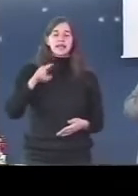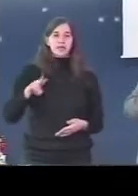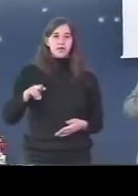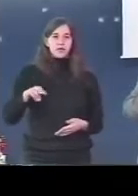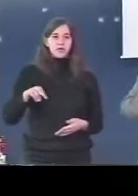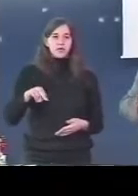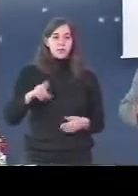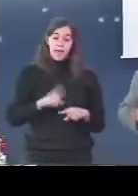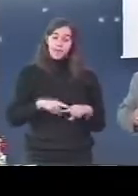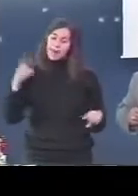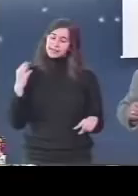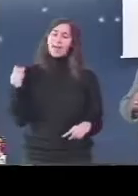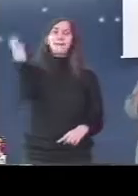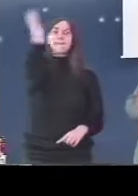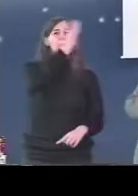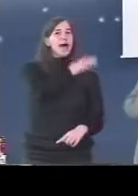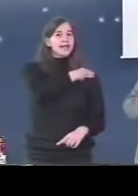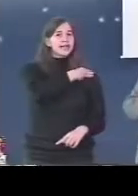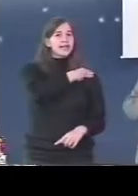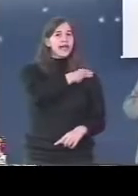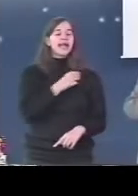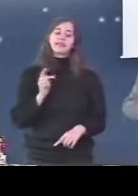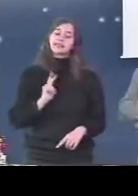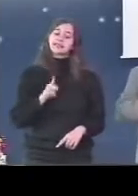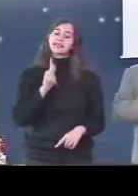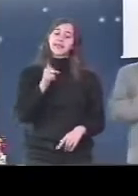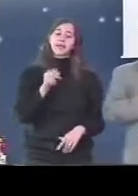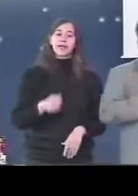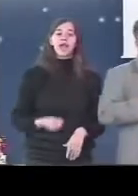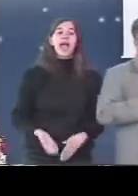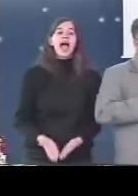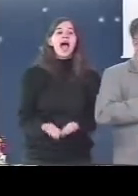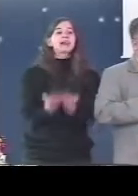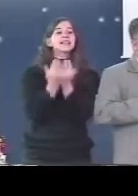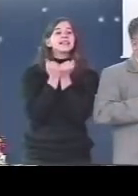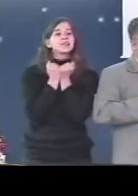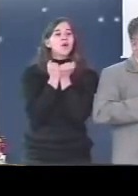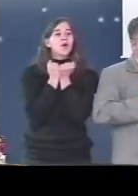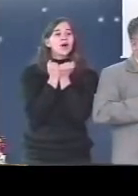topo et antilla domini, eis aqui a serva do Senhor